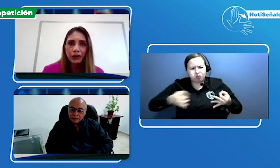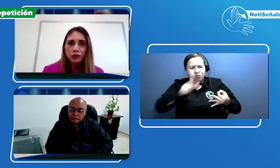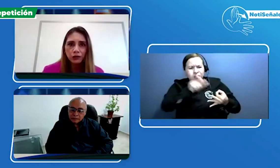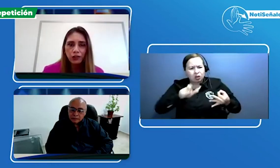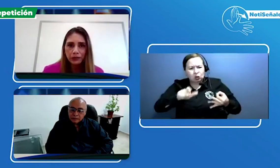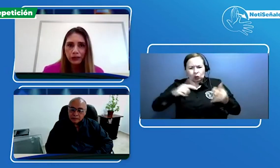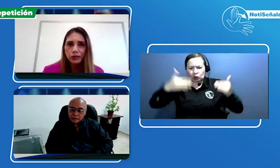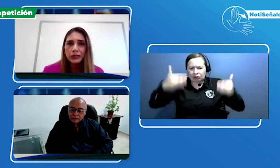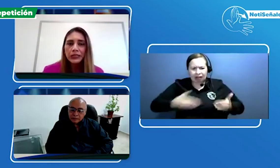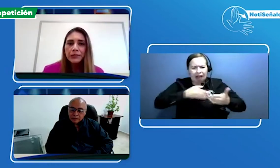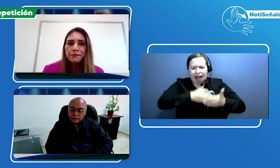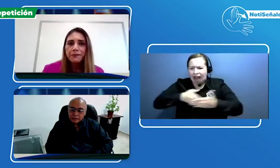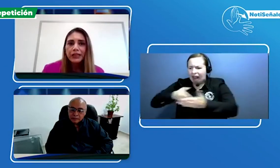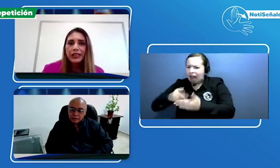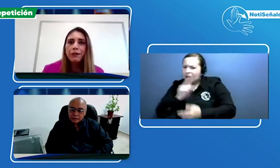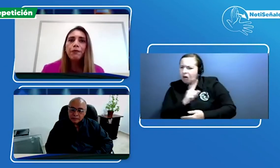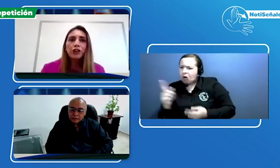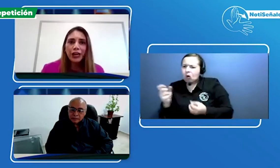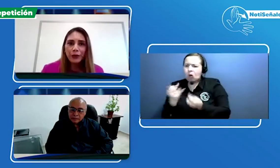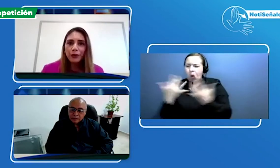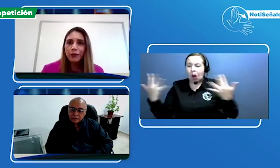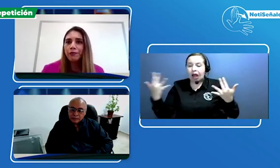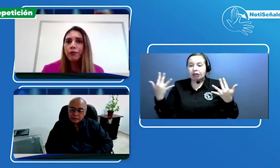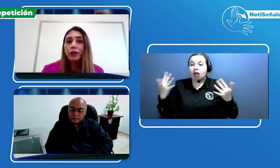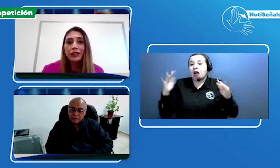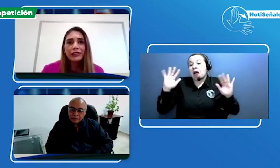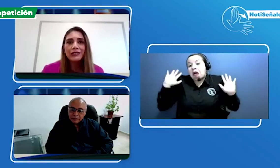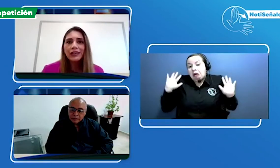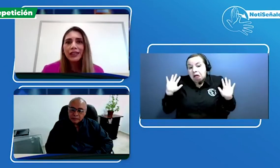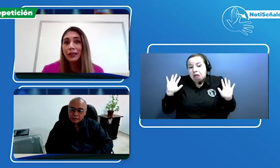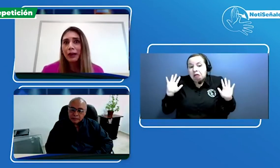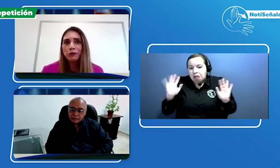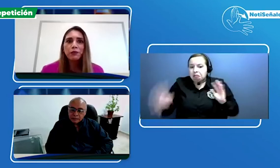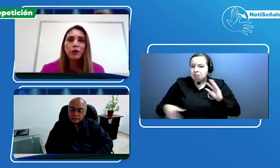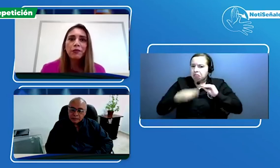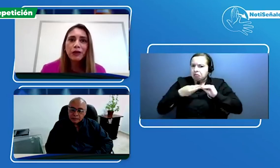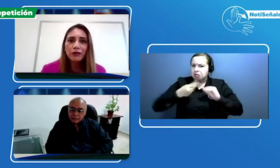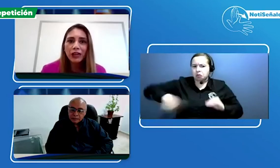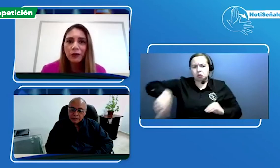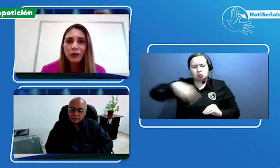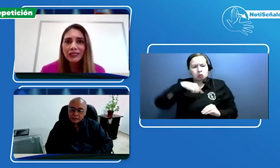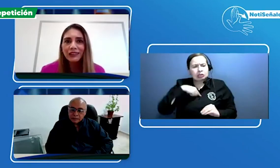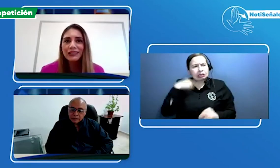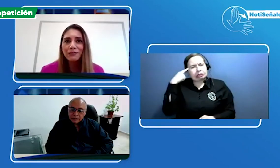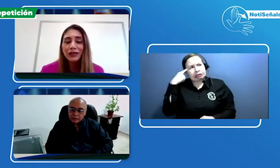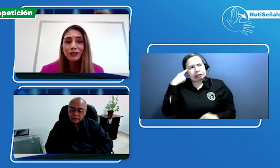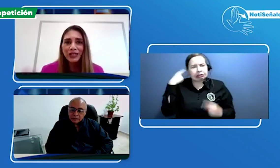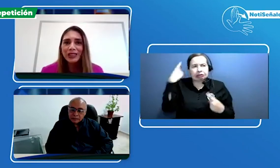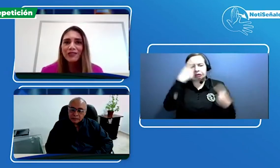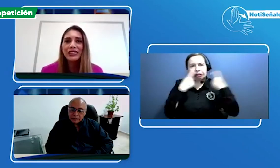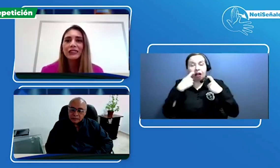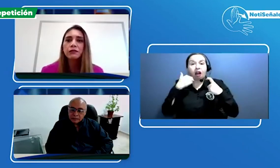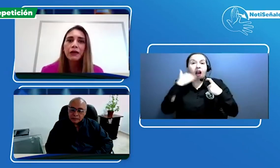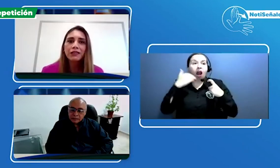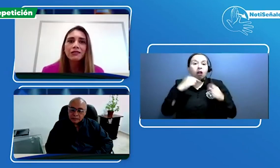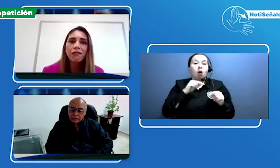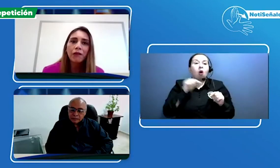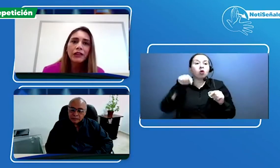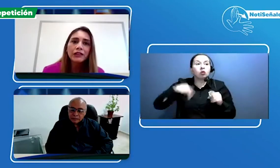a nuestros servicios. Y por qué no poder decir que tengamos por lo menos algunos establecimientos en diferentes partes del país